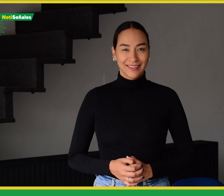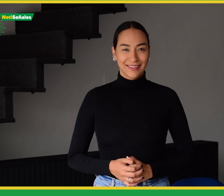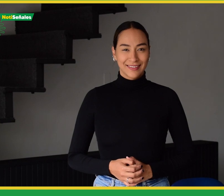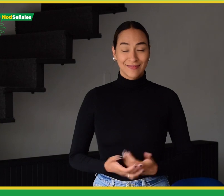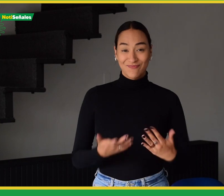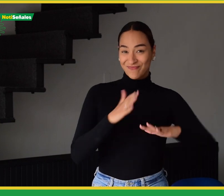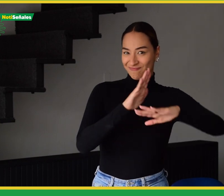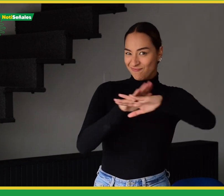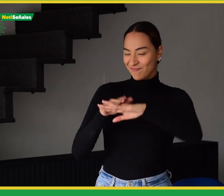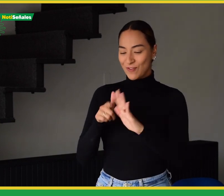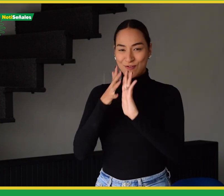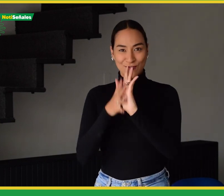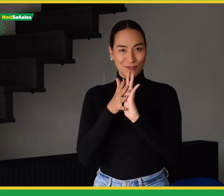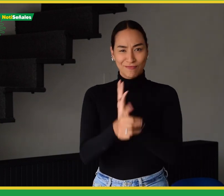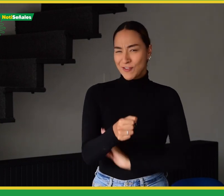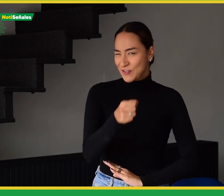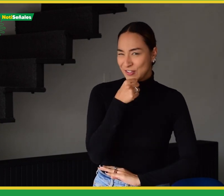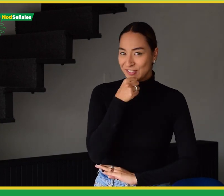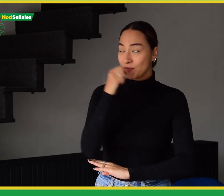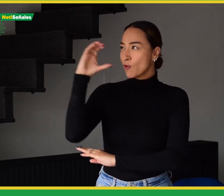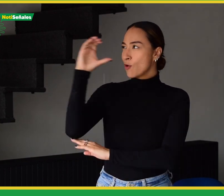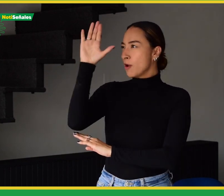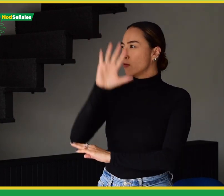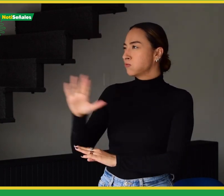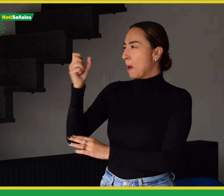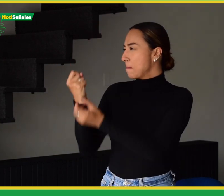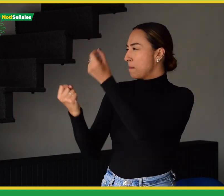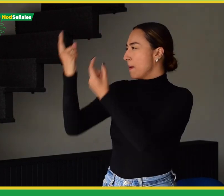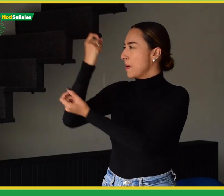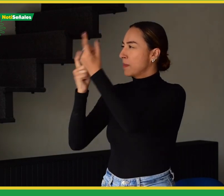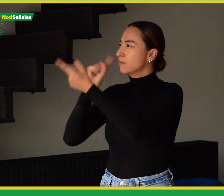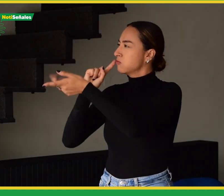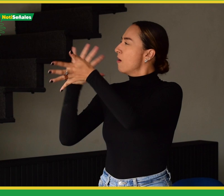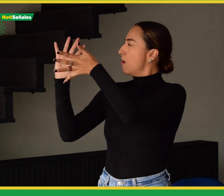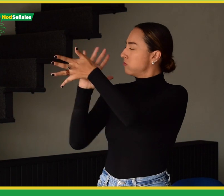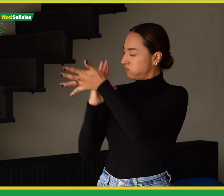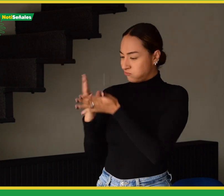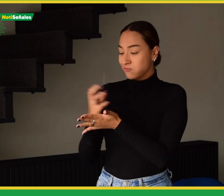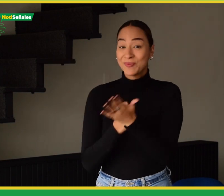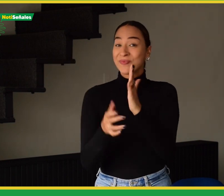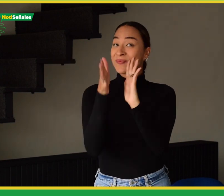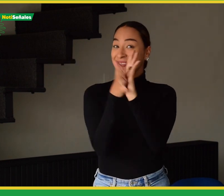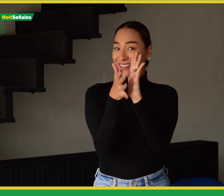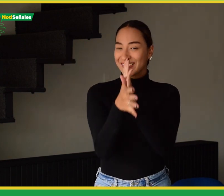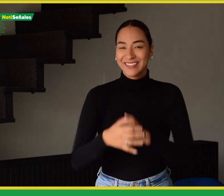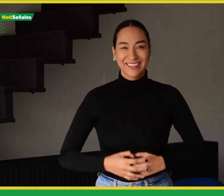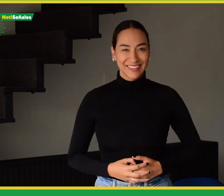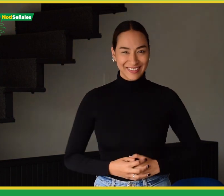Hey, aquí en Noticias Señales te informamos sobre acontecimientos relacionados a las personas sordas del país.